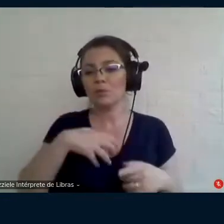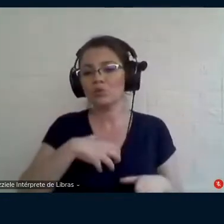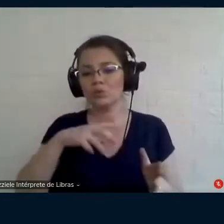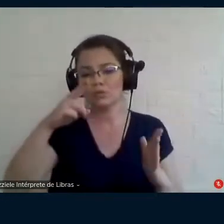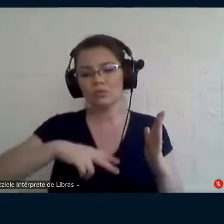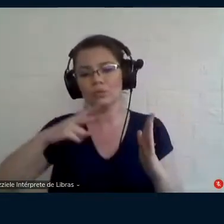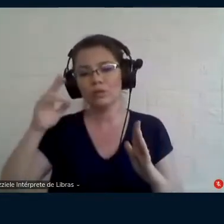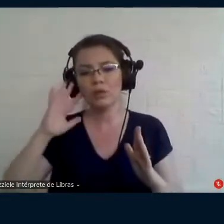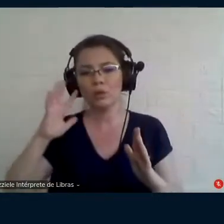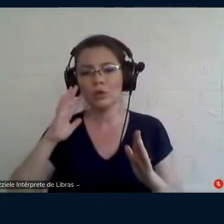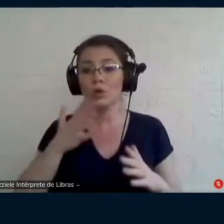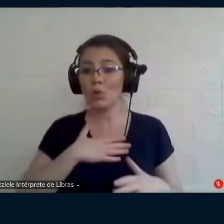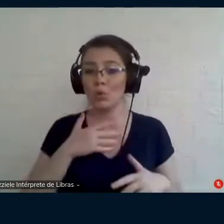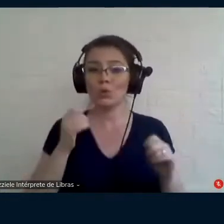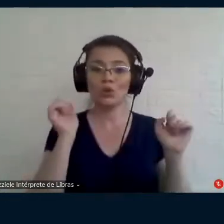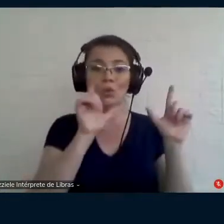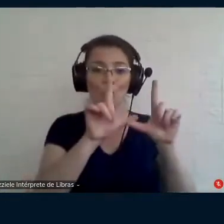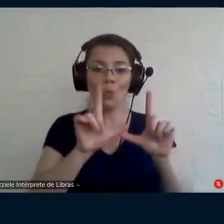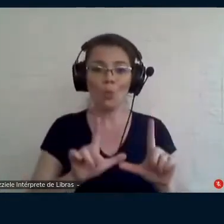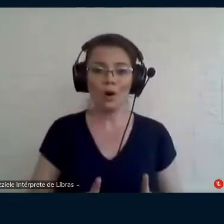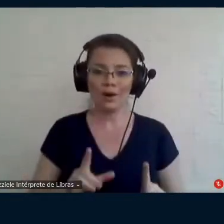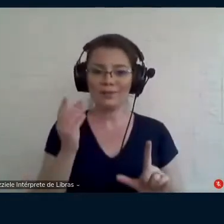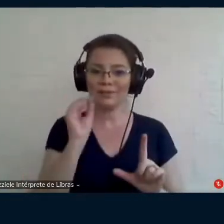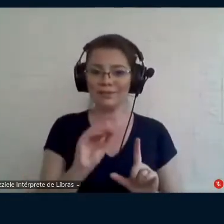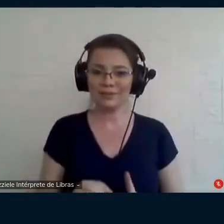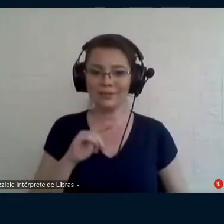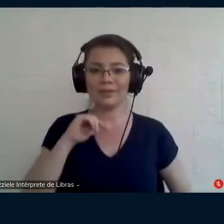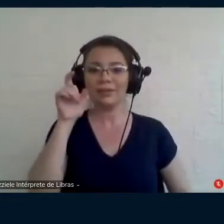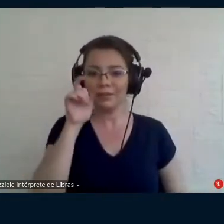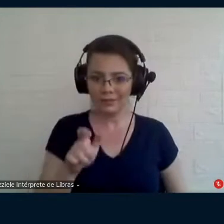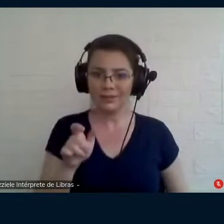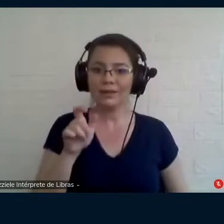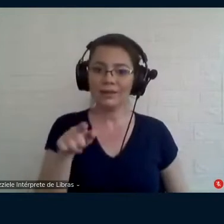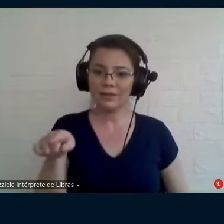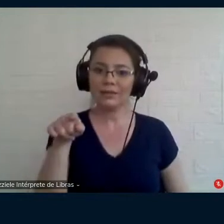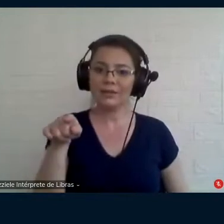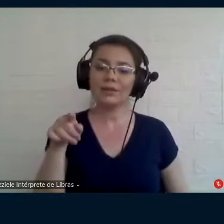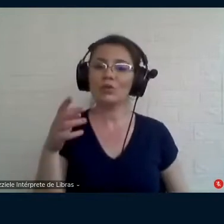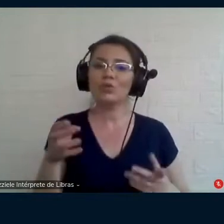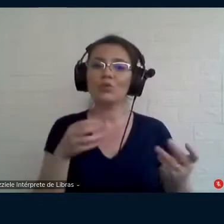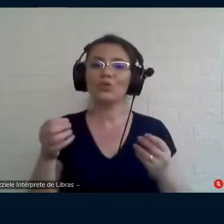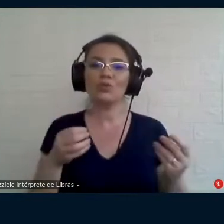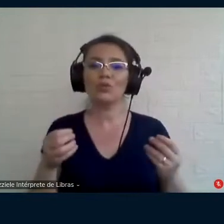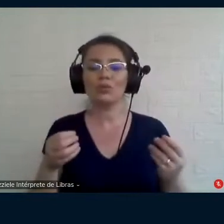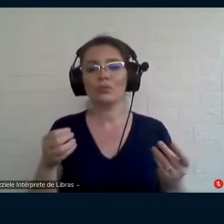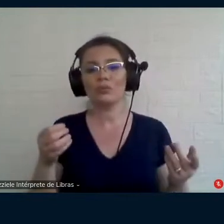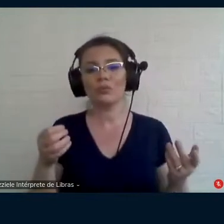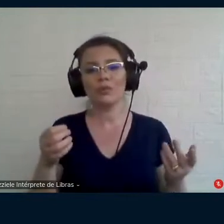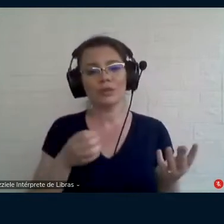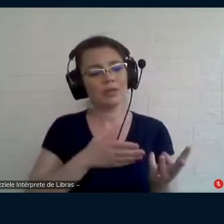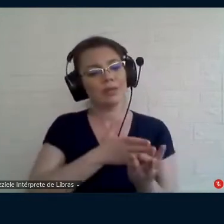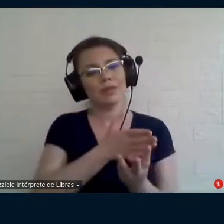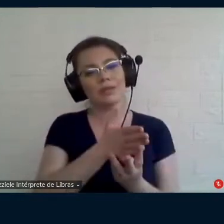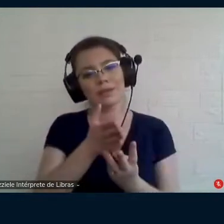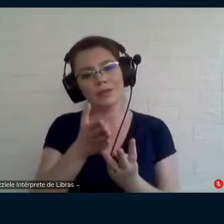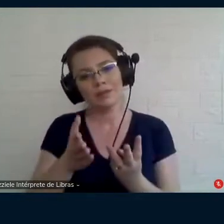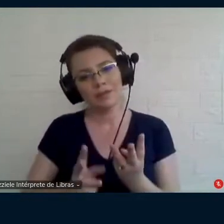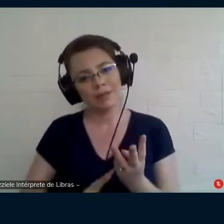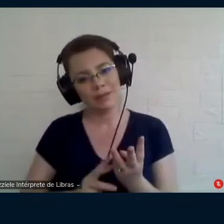gostei dos quadros eu achei muito interessante como você vai fazendo essa triplice hélice